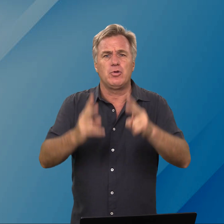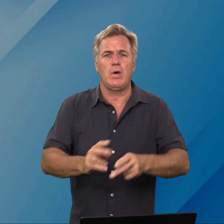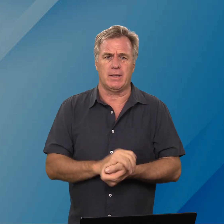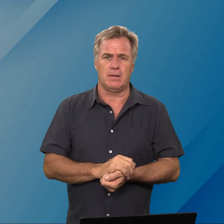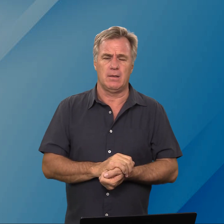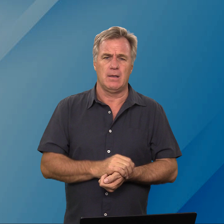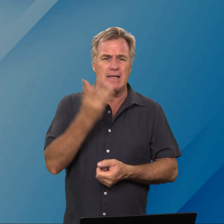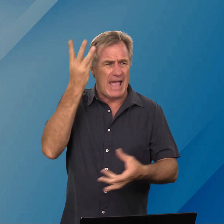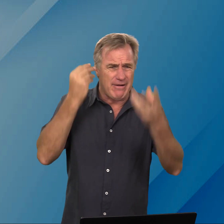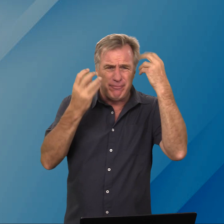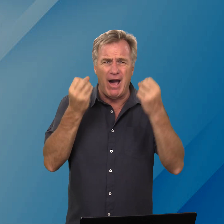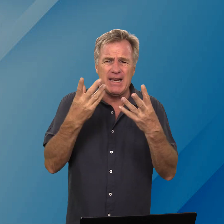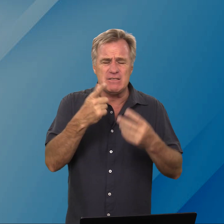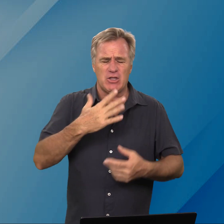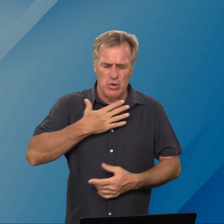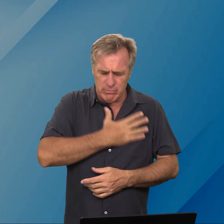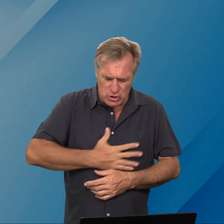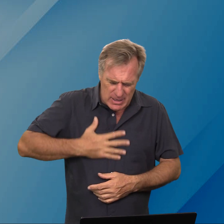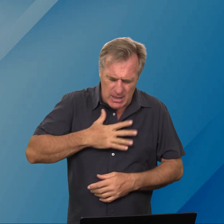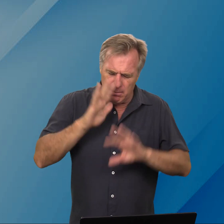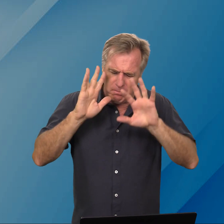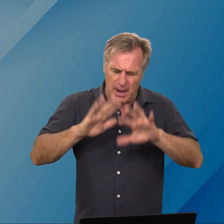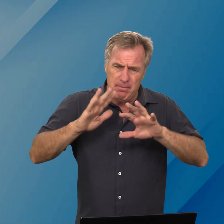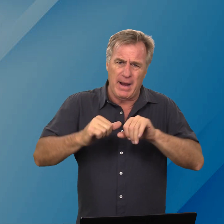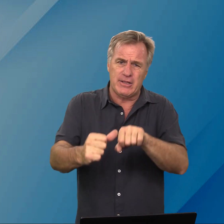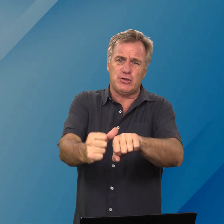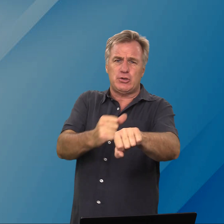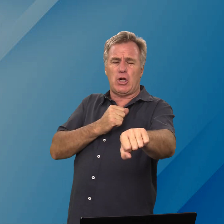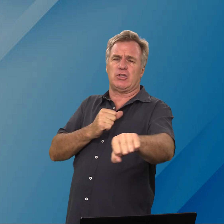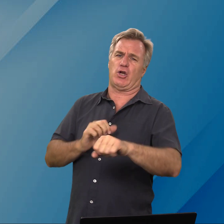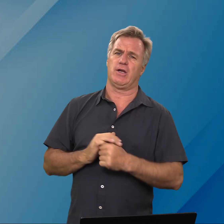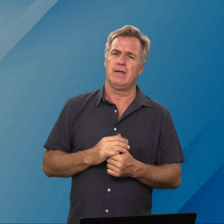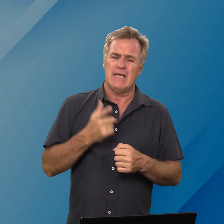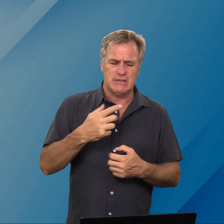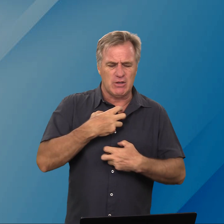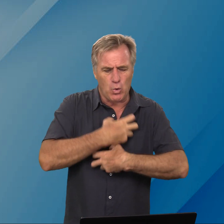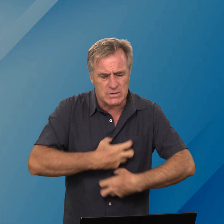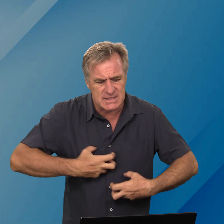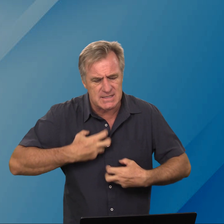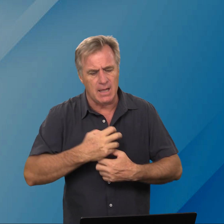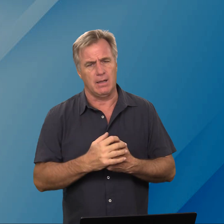dood Jy ervaar iets wat jou emotioneel baie baie terugdruk iets wat jou ontstel